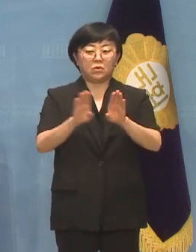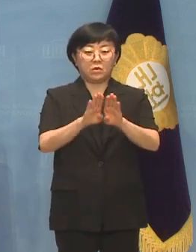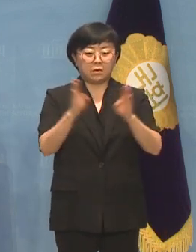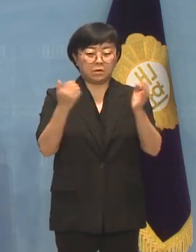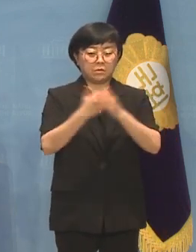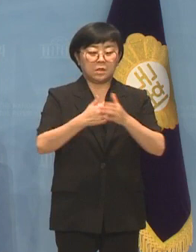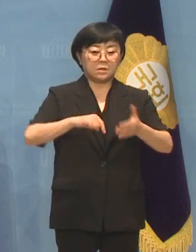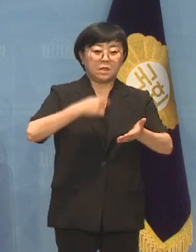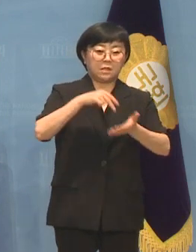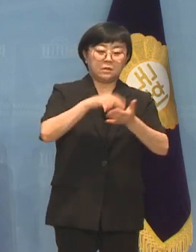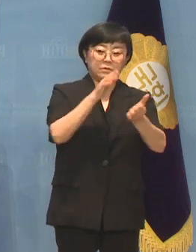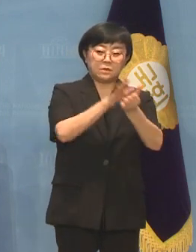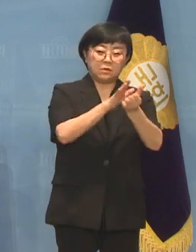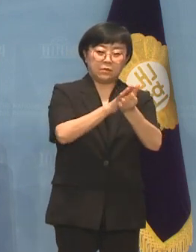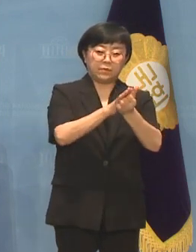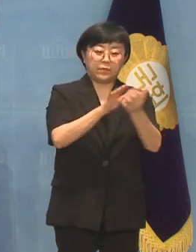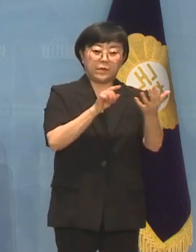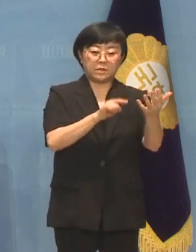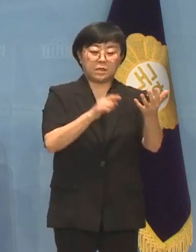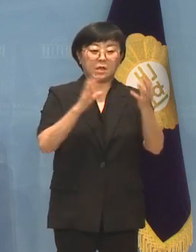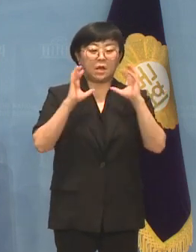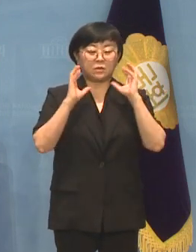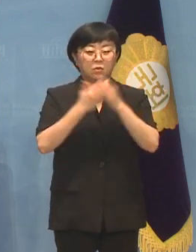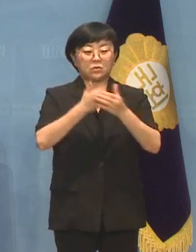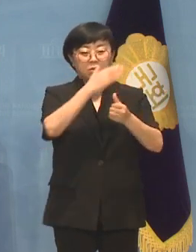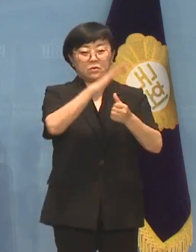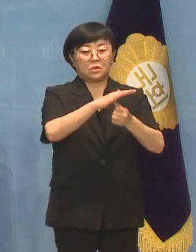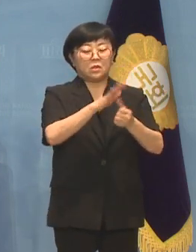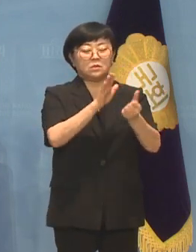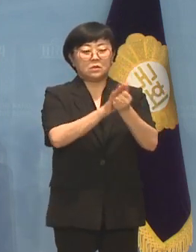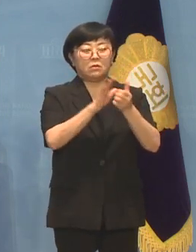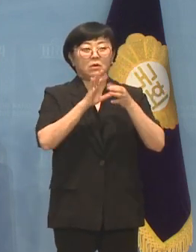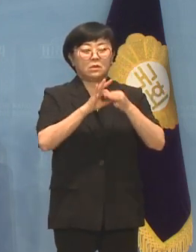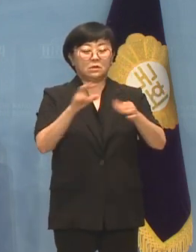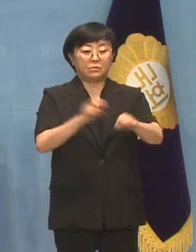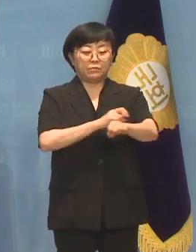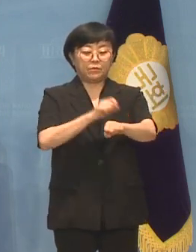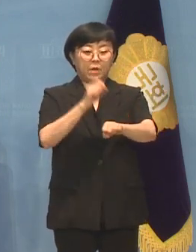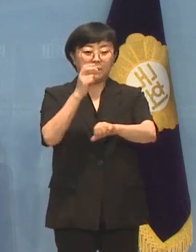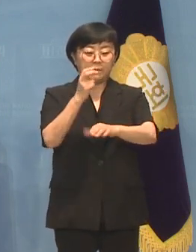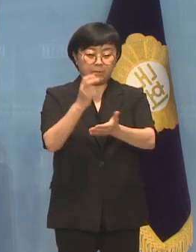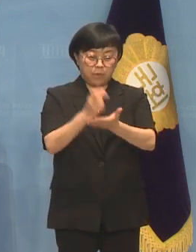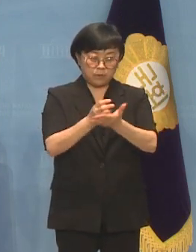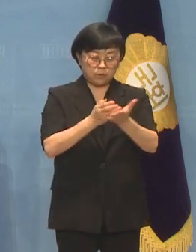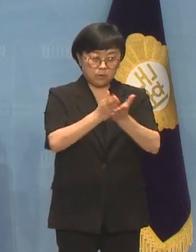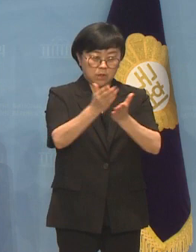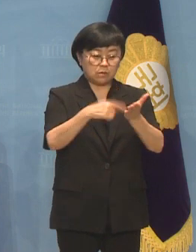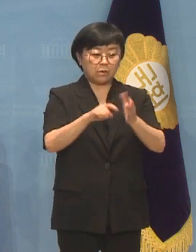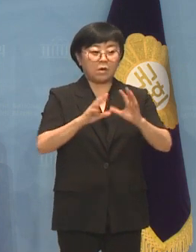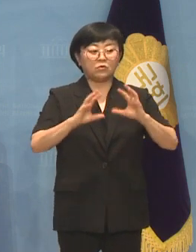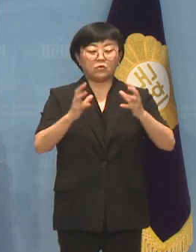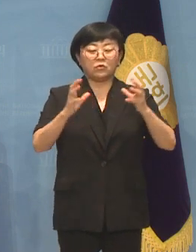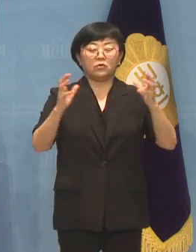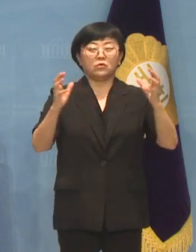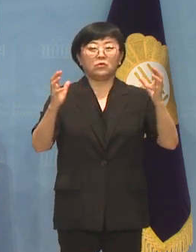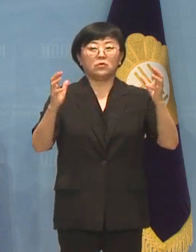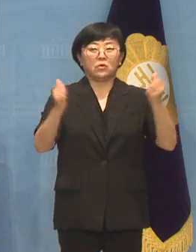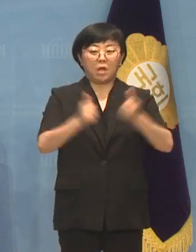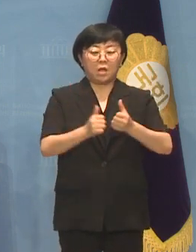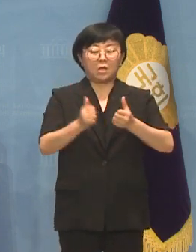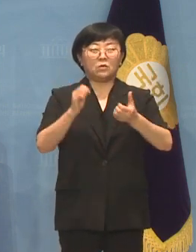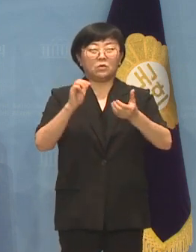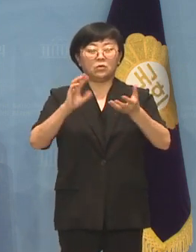자립지원제 대상 아동청소년 지원에 관한 특별법 통과를 위한 국회토론회 등이